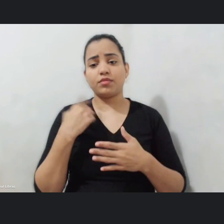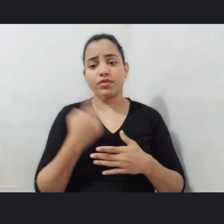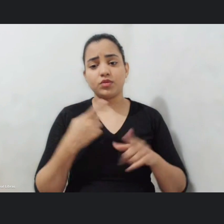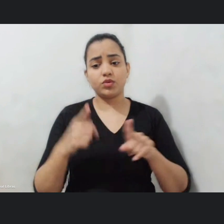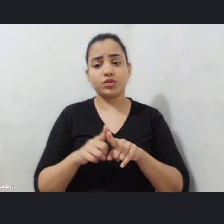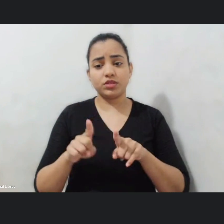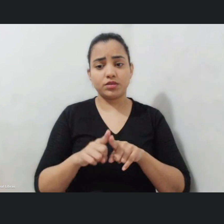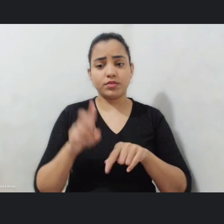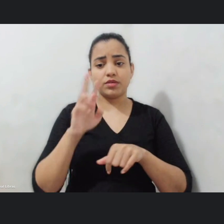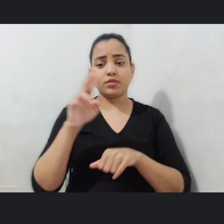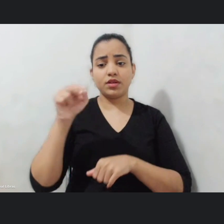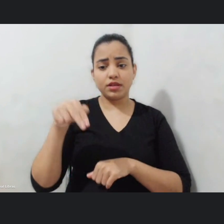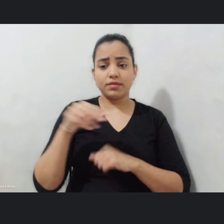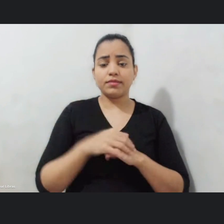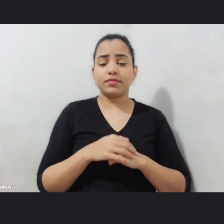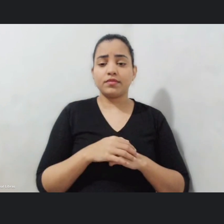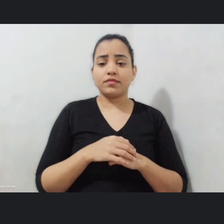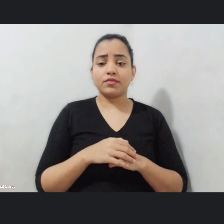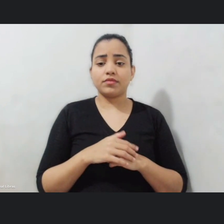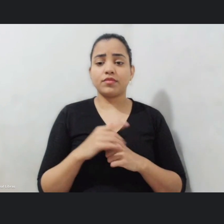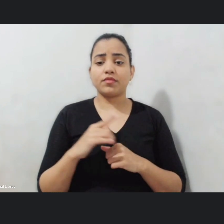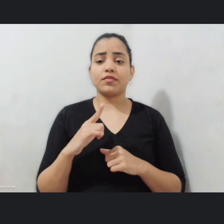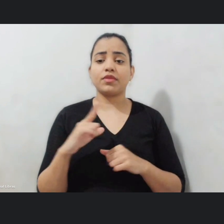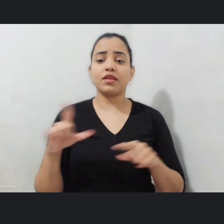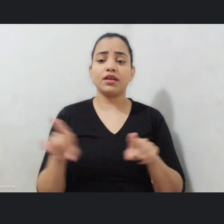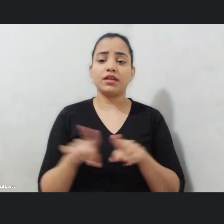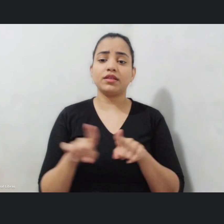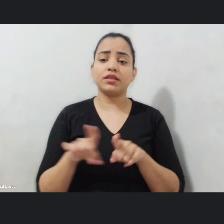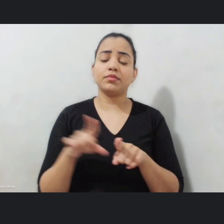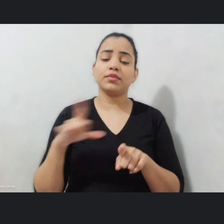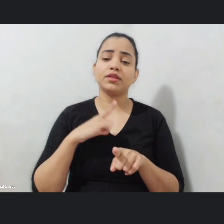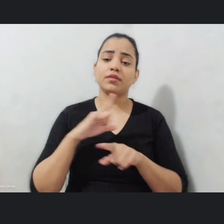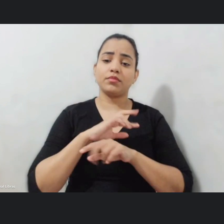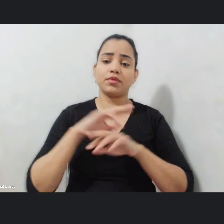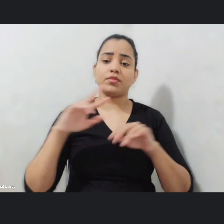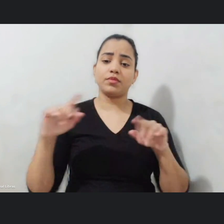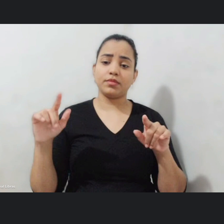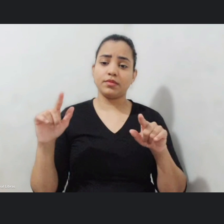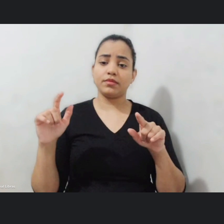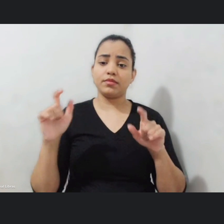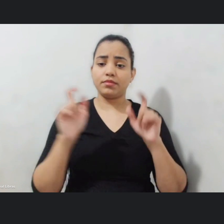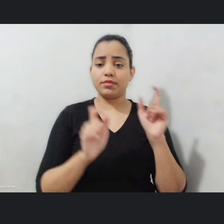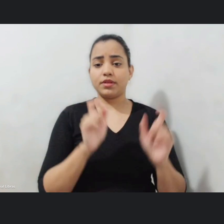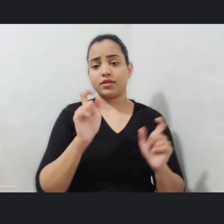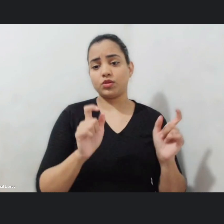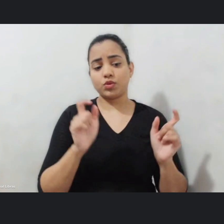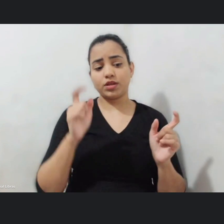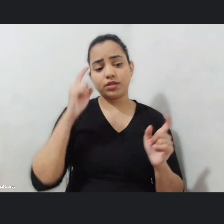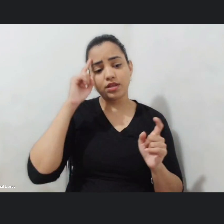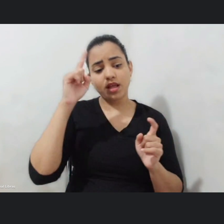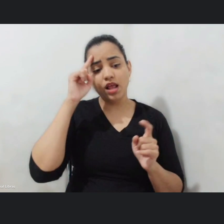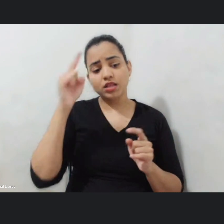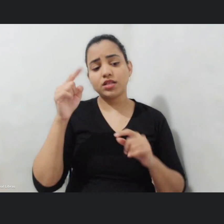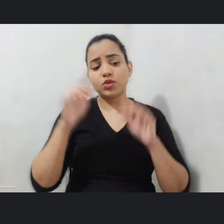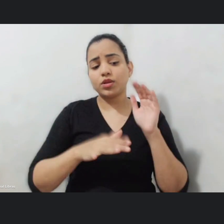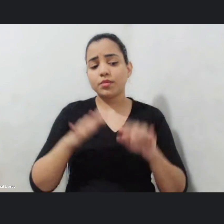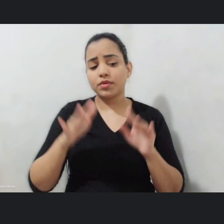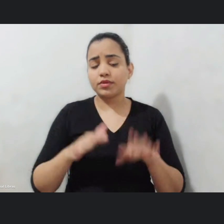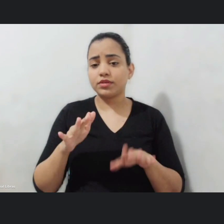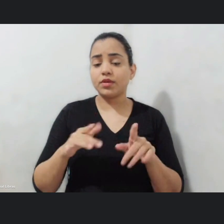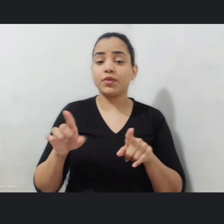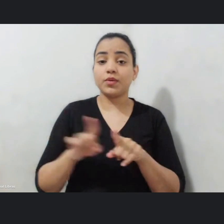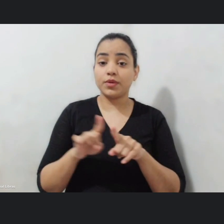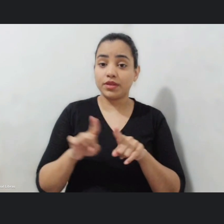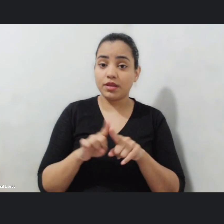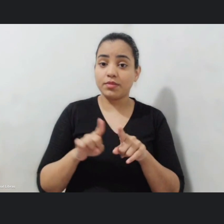pela formação de novas idealizadoras da percussão e passa pelo fortalecimento da cultura tradicional que é o